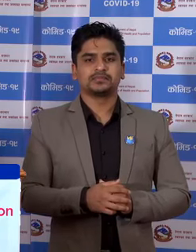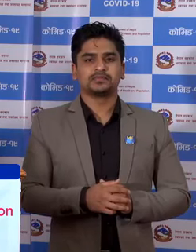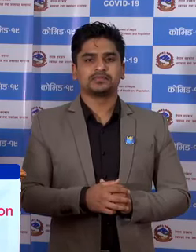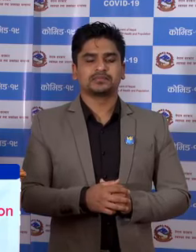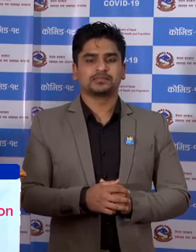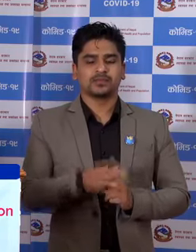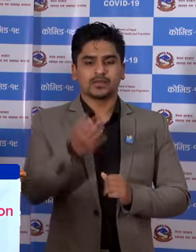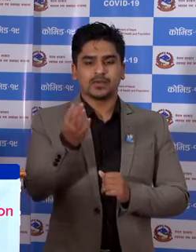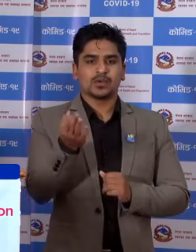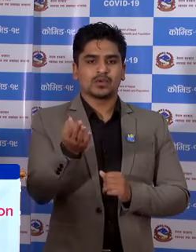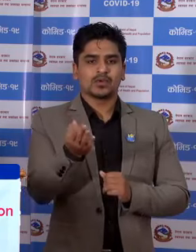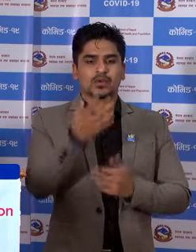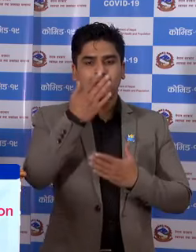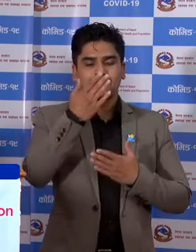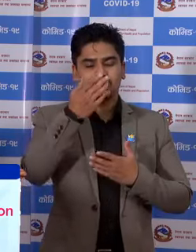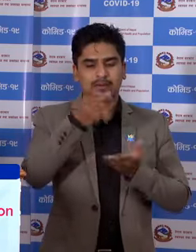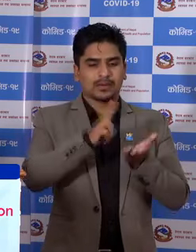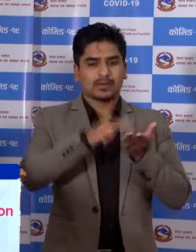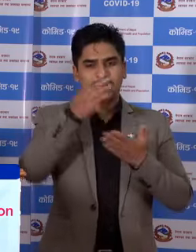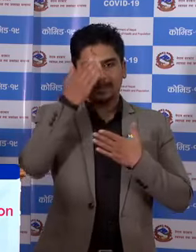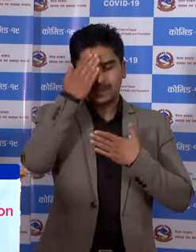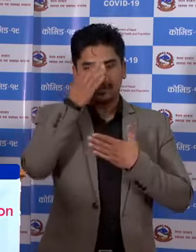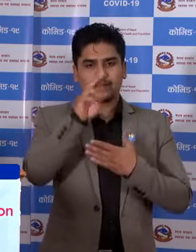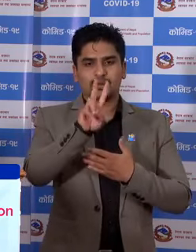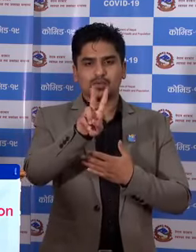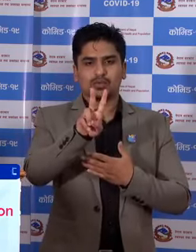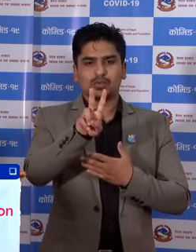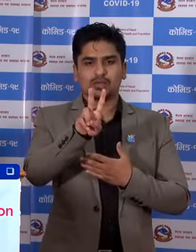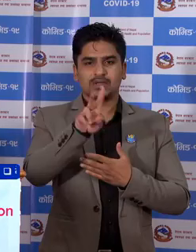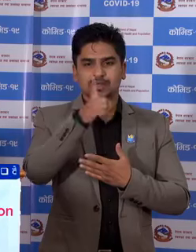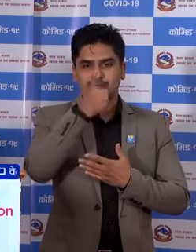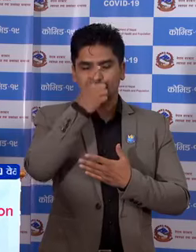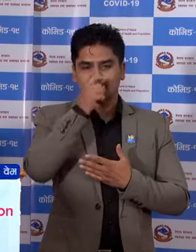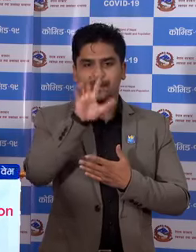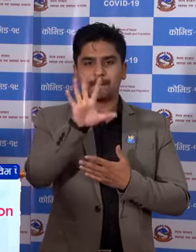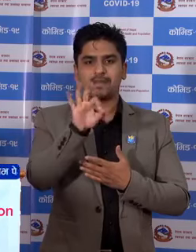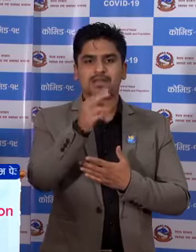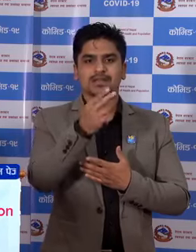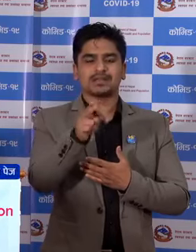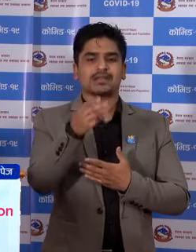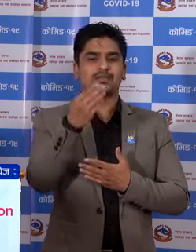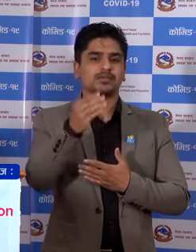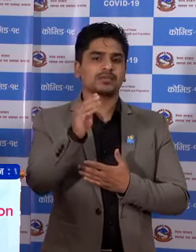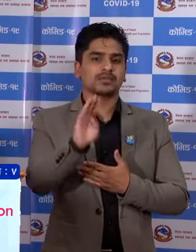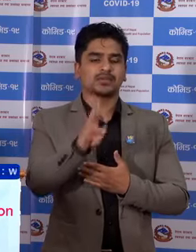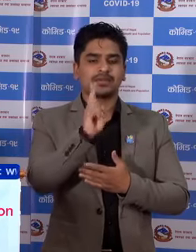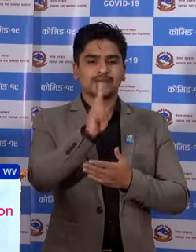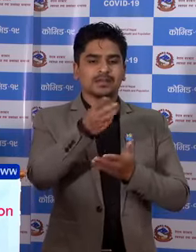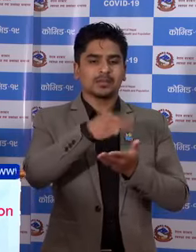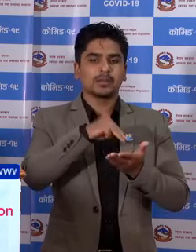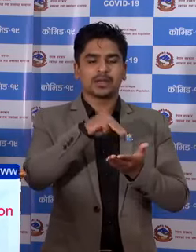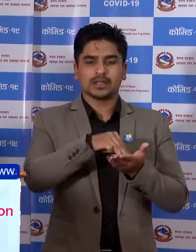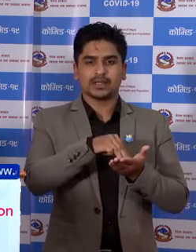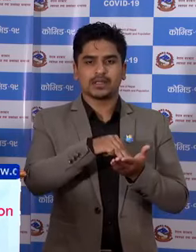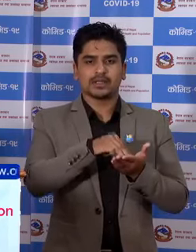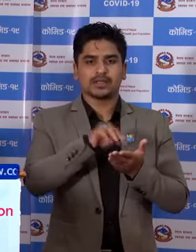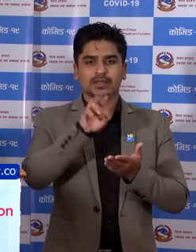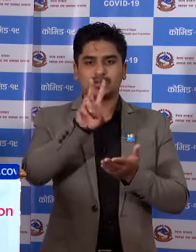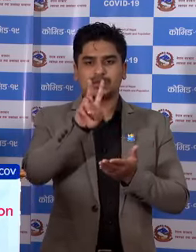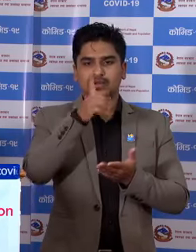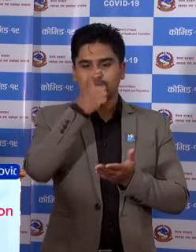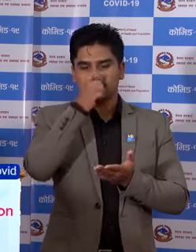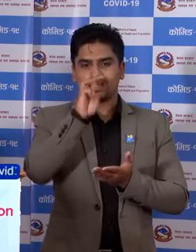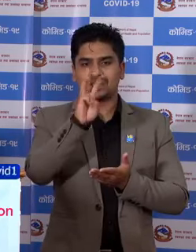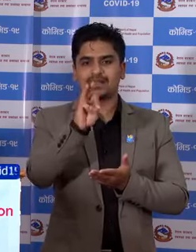नया संक्रमित 25 चना उन्होंच तेस्मद्दे 230